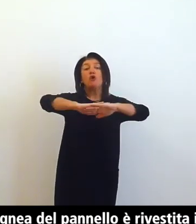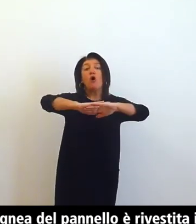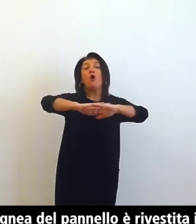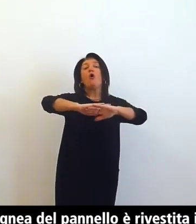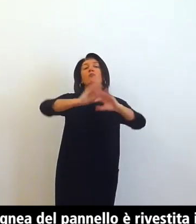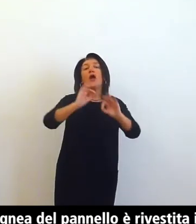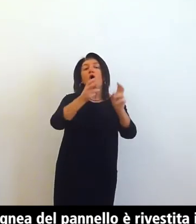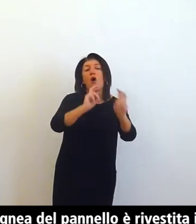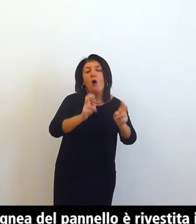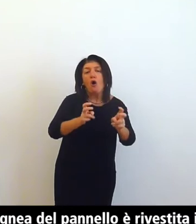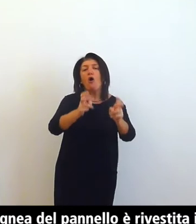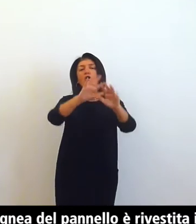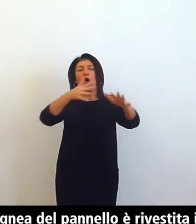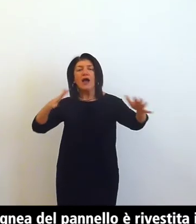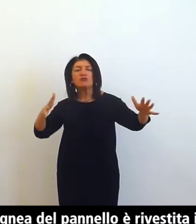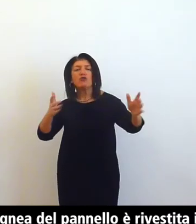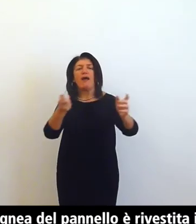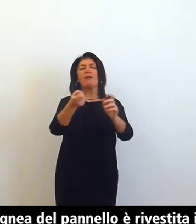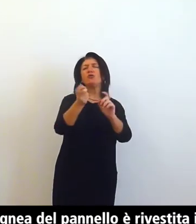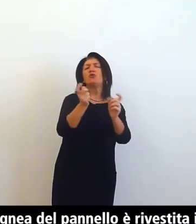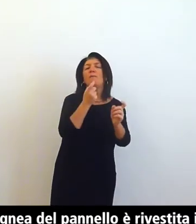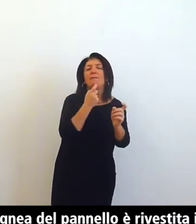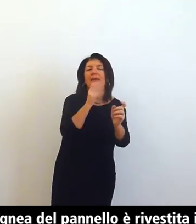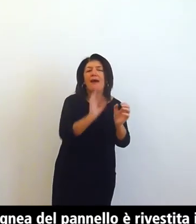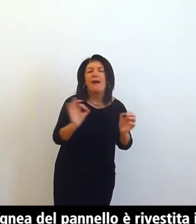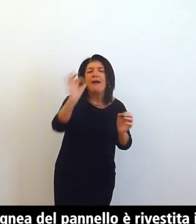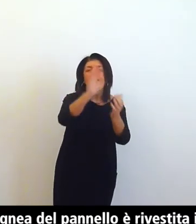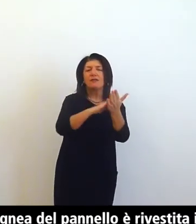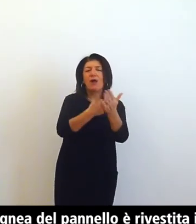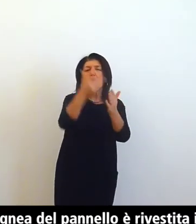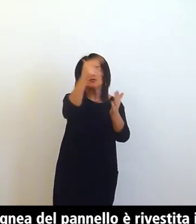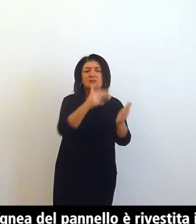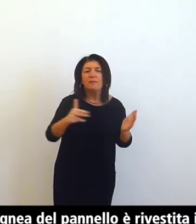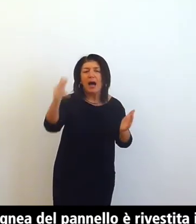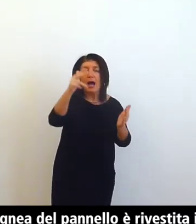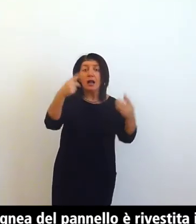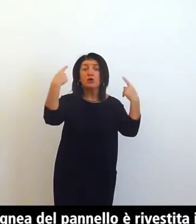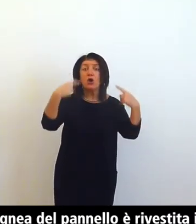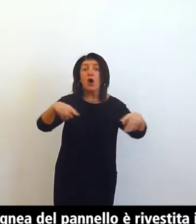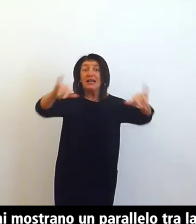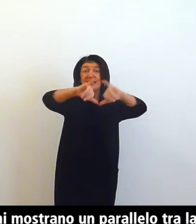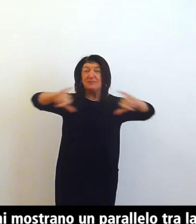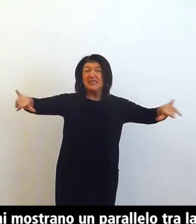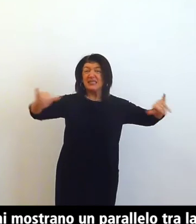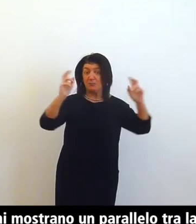pietre preziose e smalti le raffigurazioni mostrano un parallelo tra la vita di